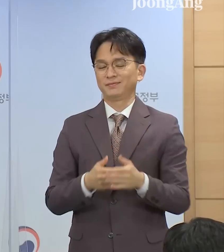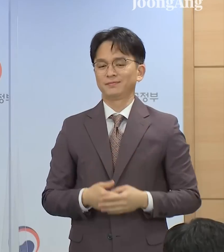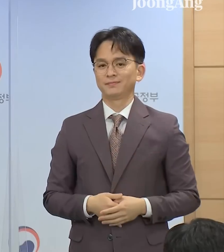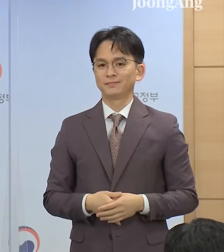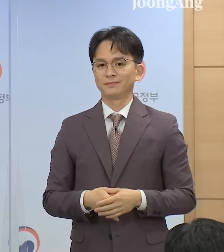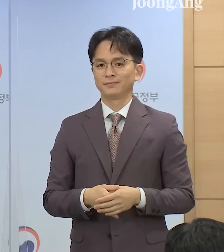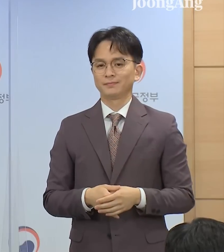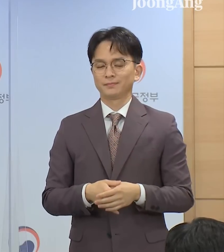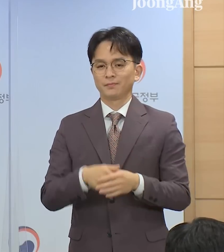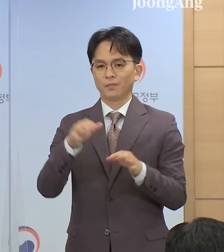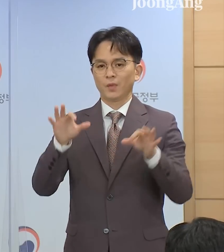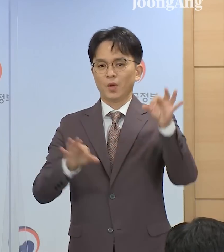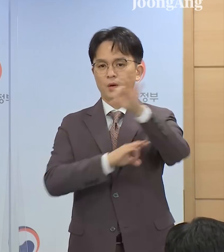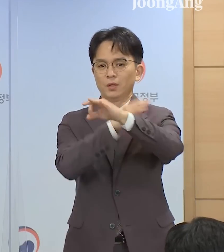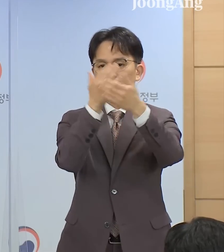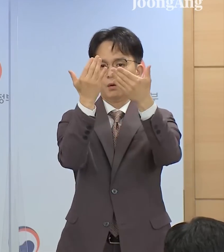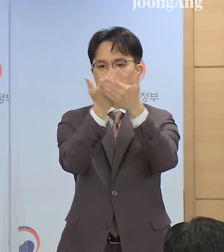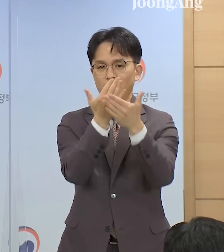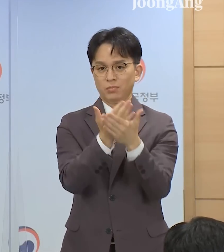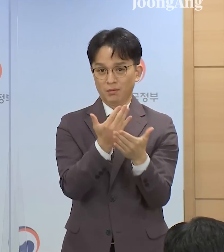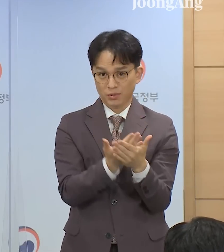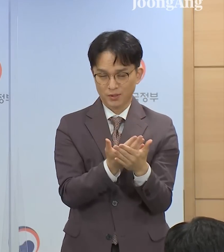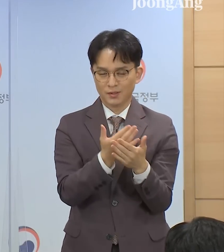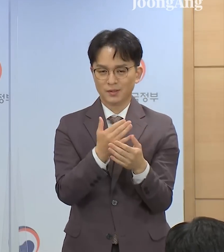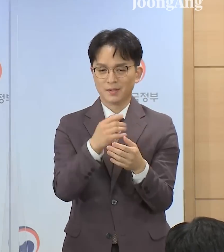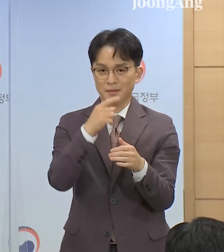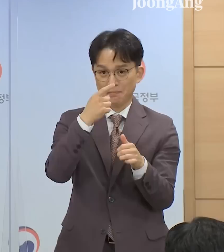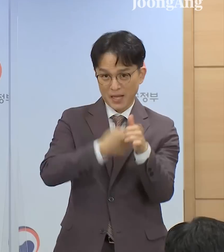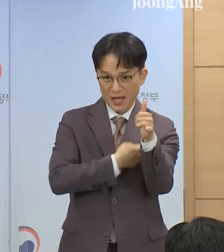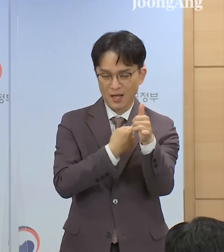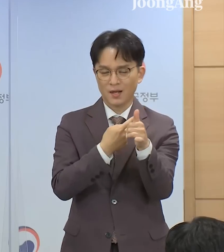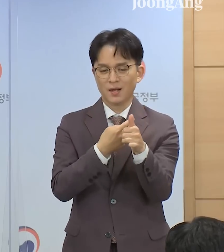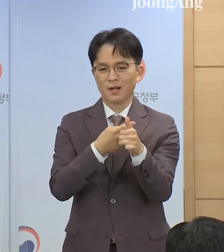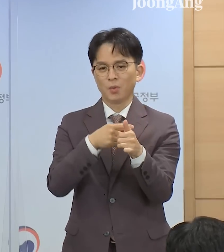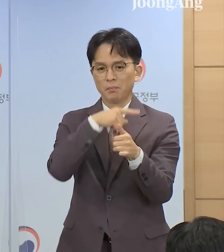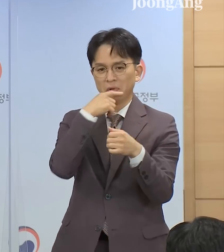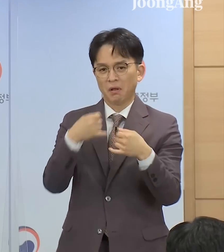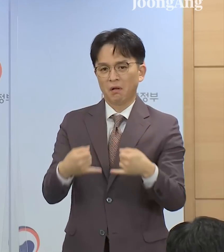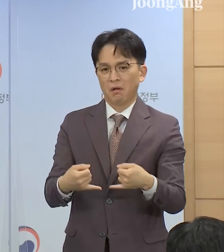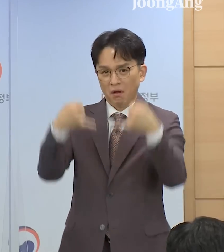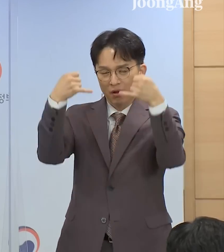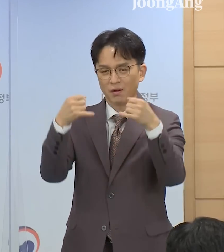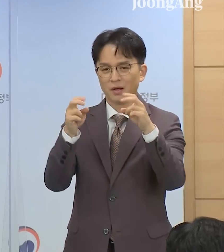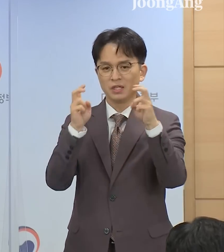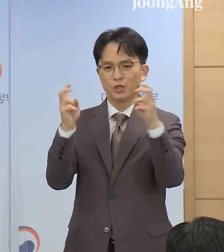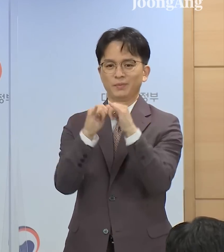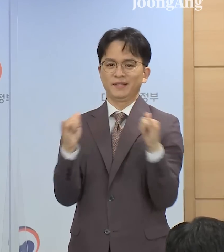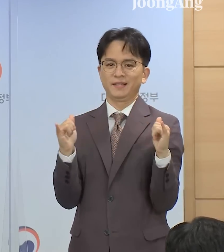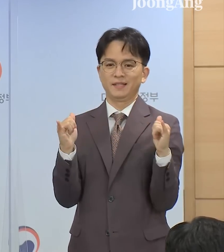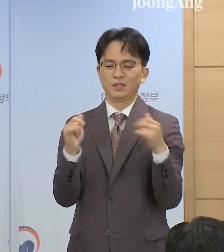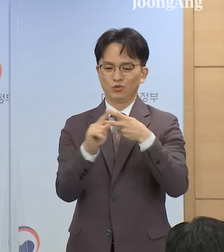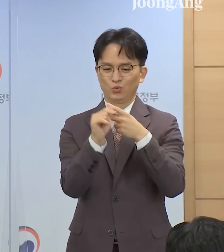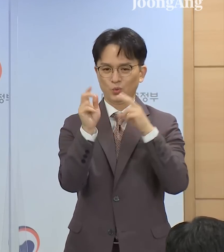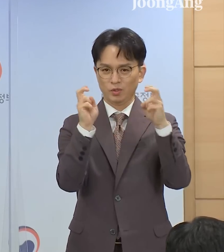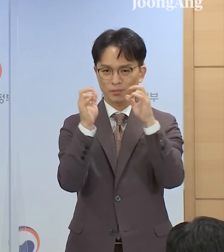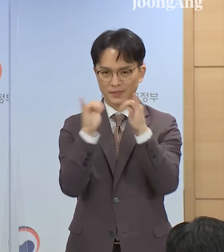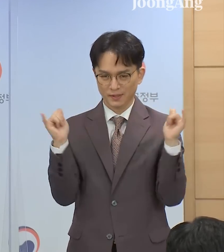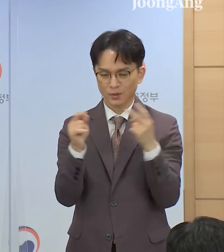경기 침체에 따른 일시적 자금 상황 악화 등으로 인해서 처벌받은 중소기업인과